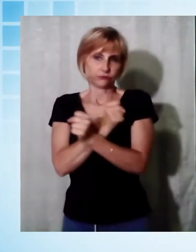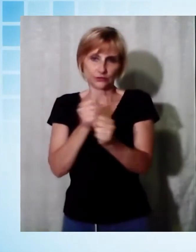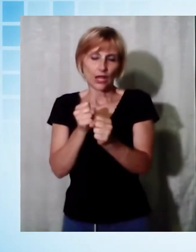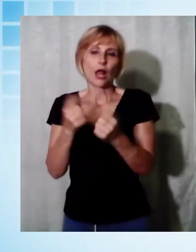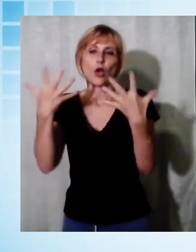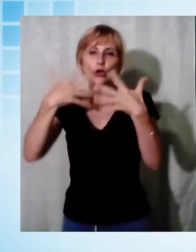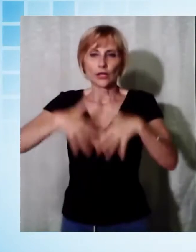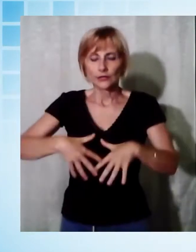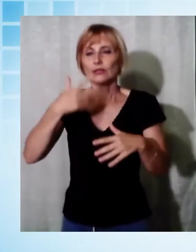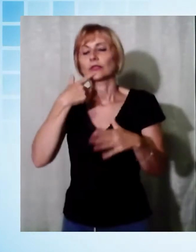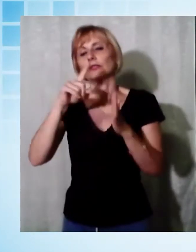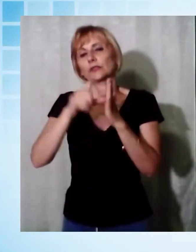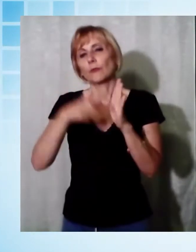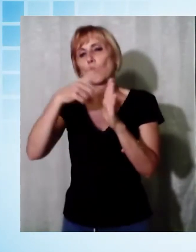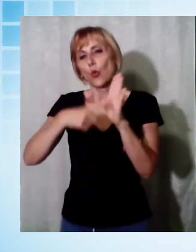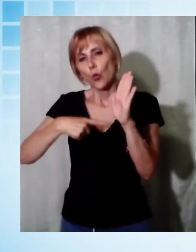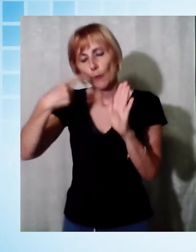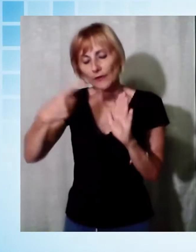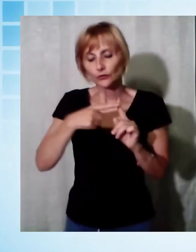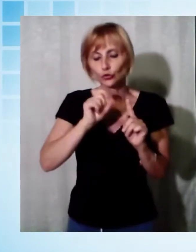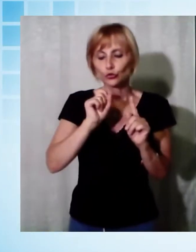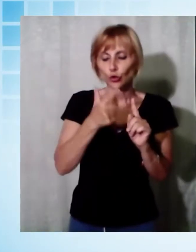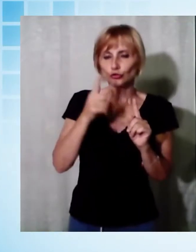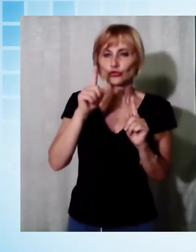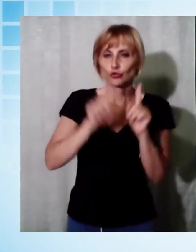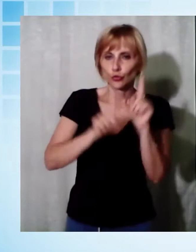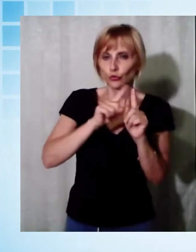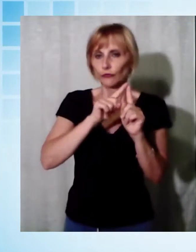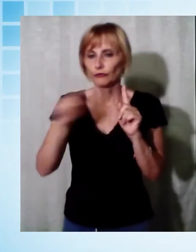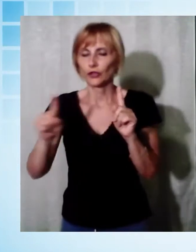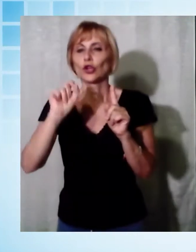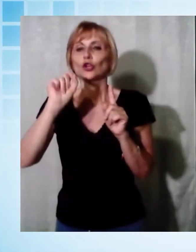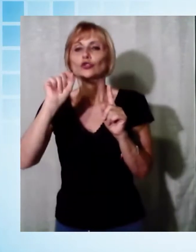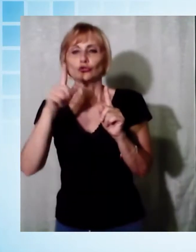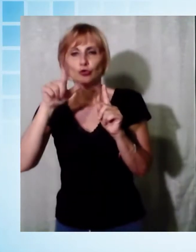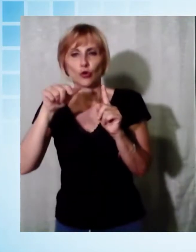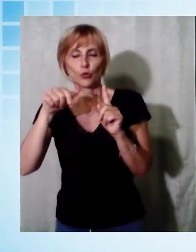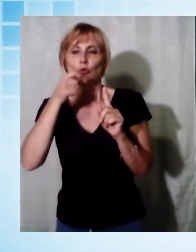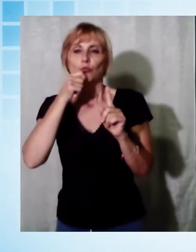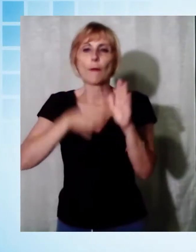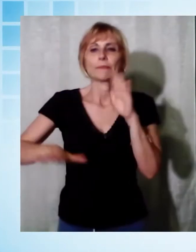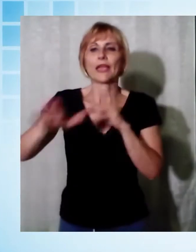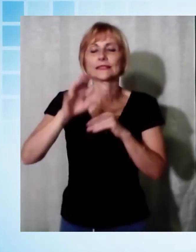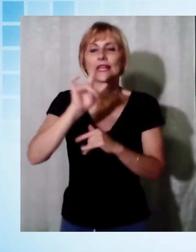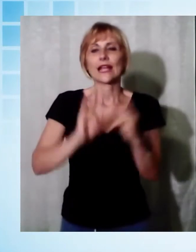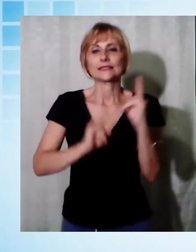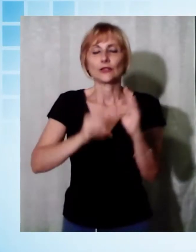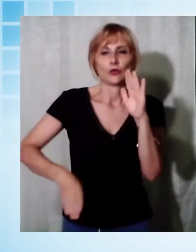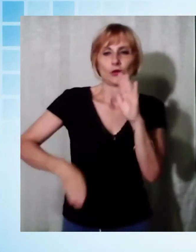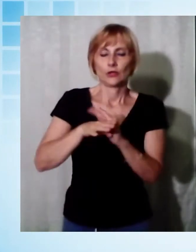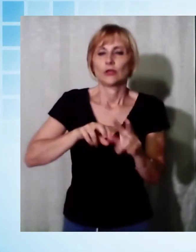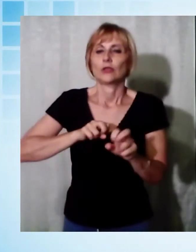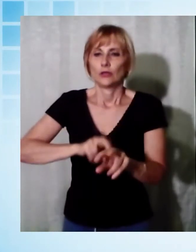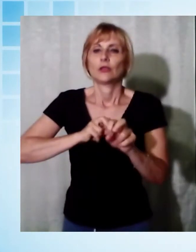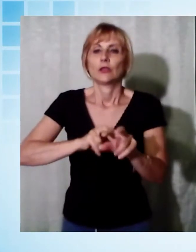di tempo ad ogni atleta dal 12 giugno al 12 luglio per salire fino all'Alpe partendo dalla piazza di Castiglione. I partecipanti dovranno completare il